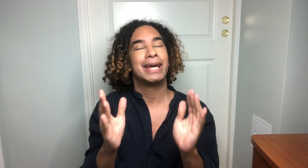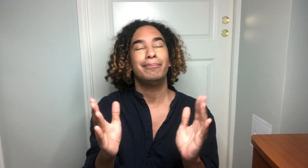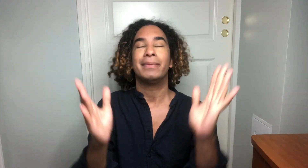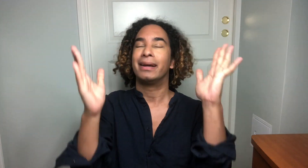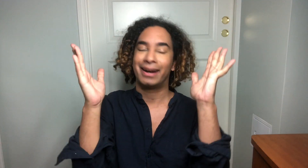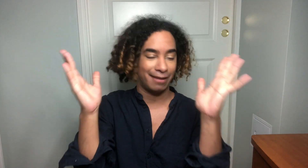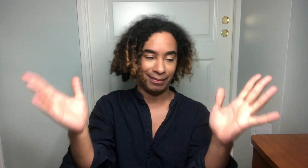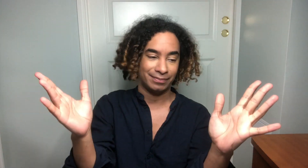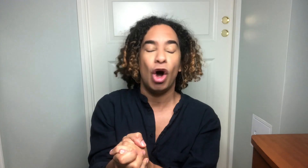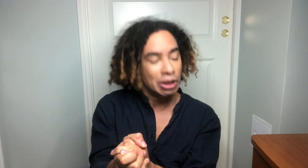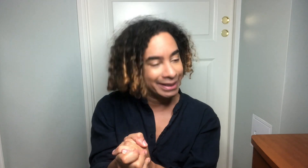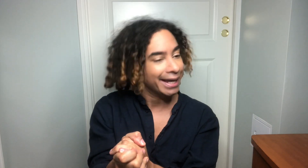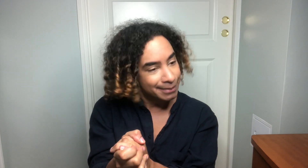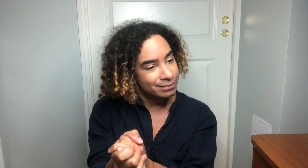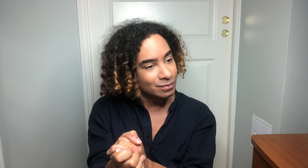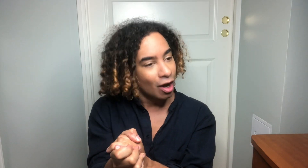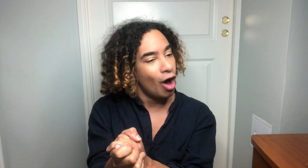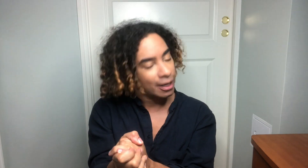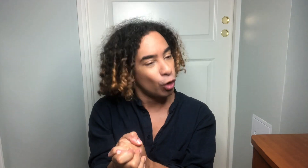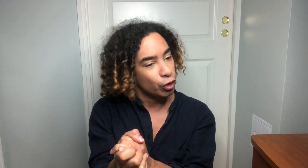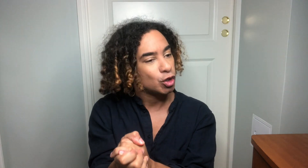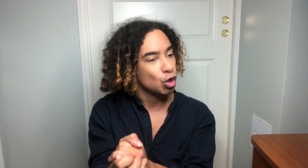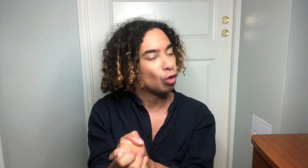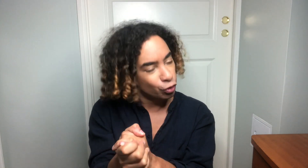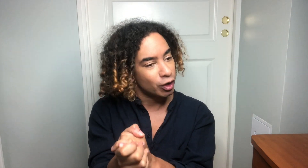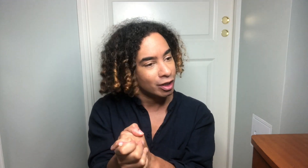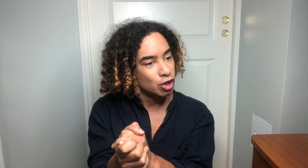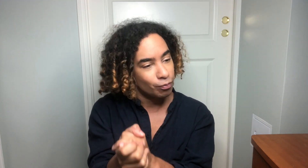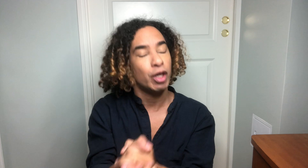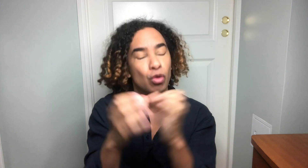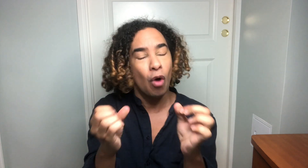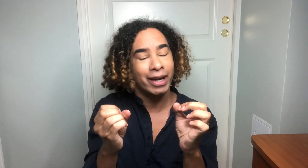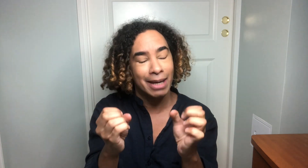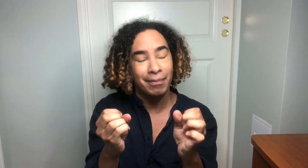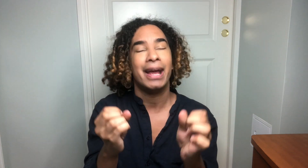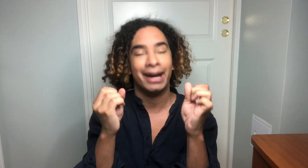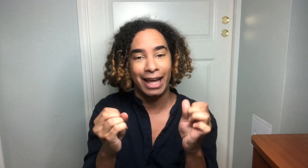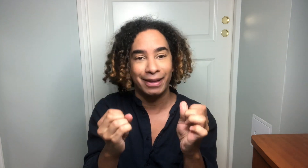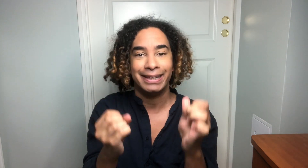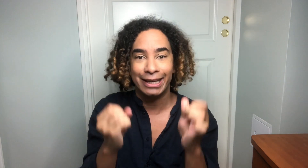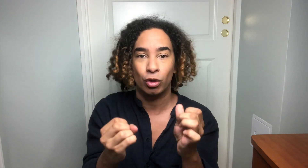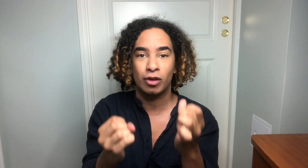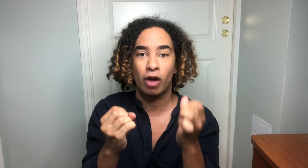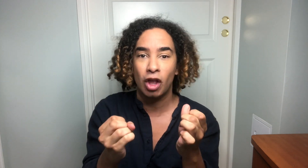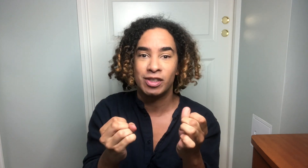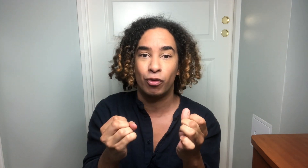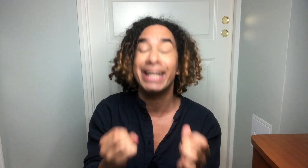Joachim Kleiven. Aldri har jeg fått så vondt som da Joachim Kleiven gikk ut av Skal vi danse. Fordi